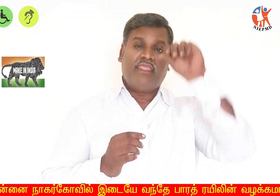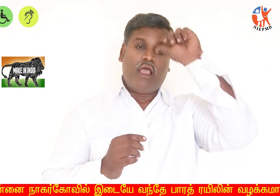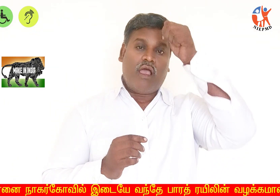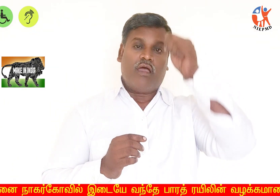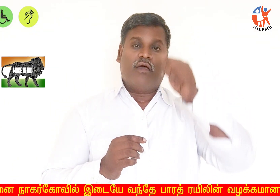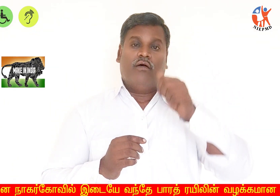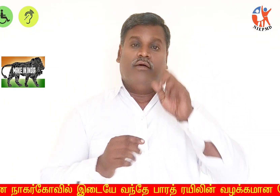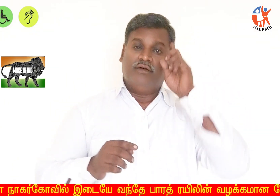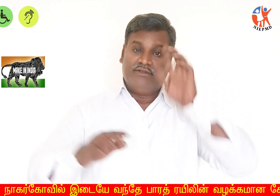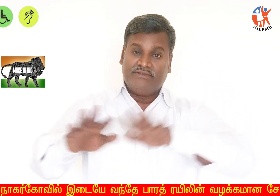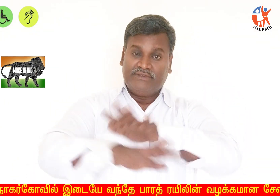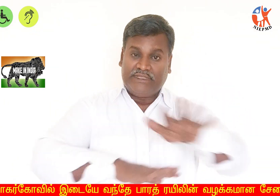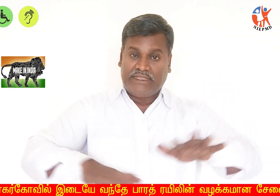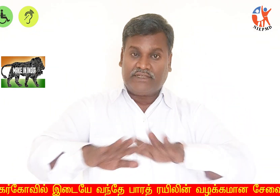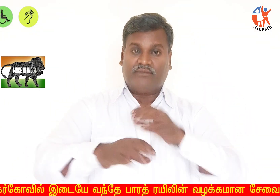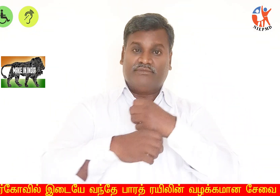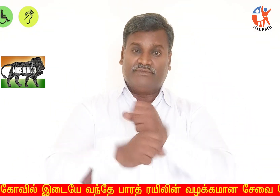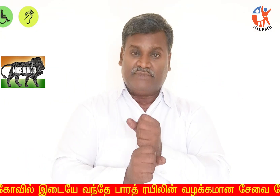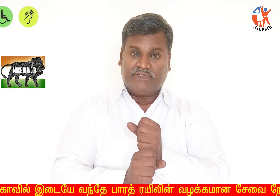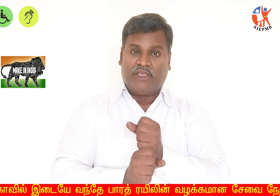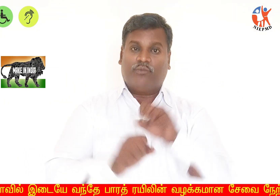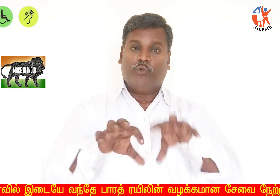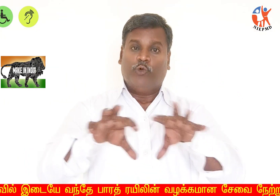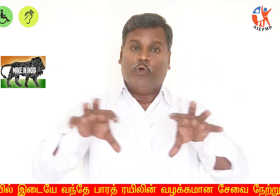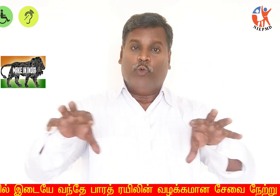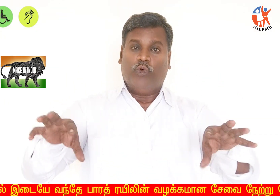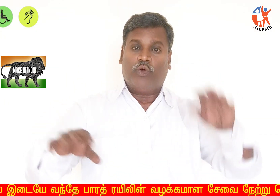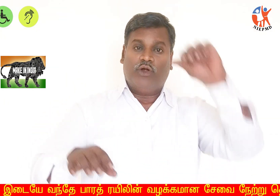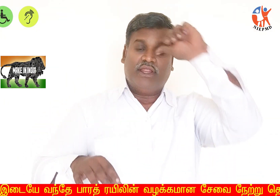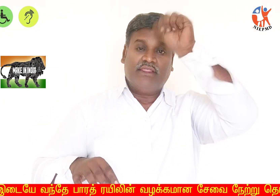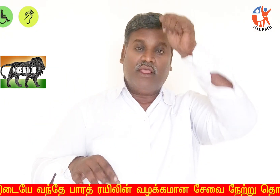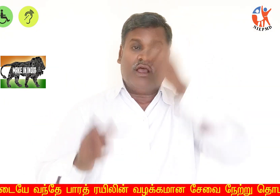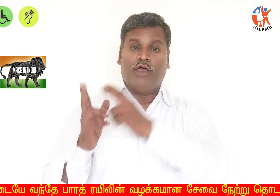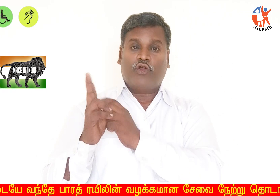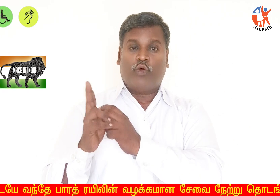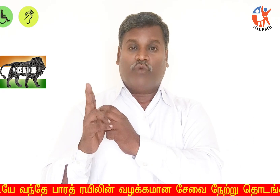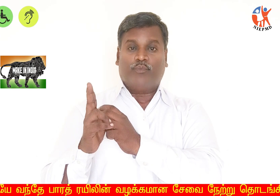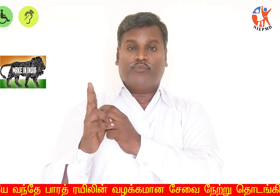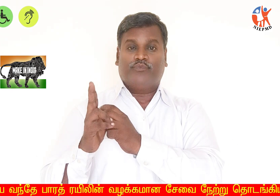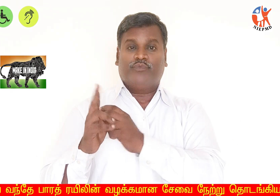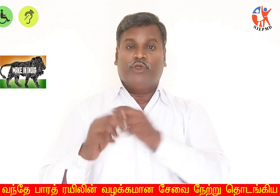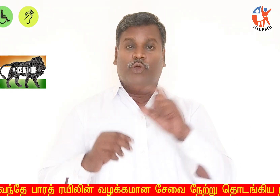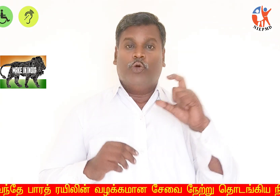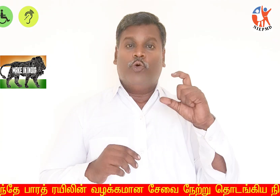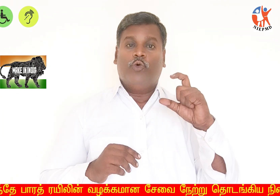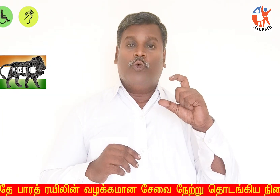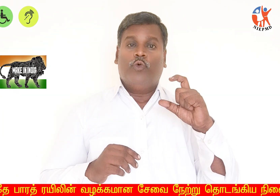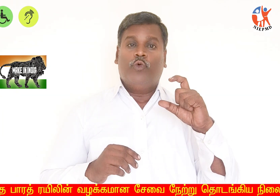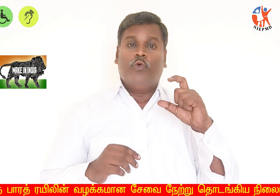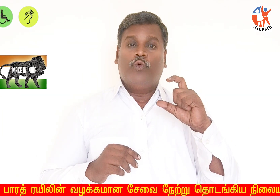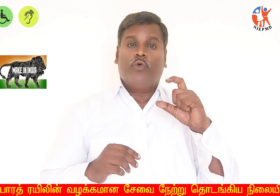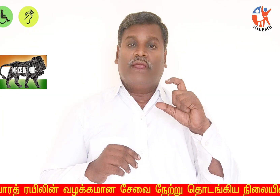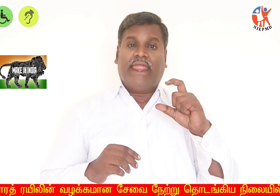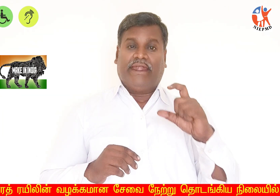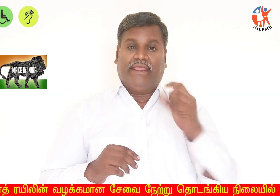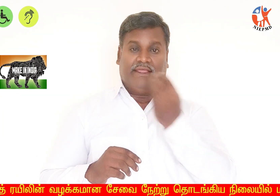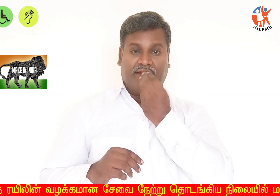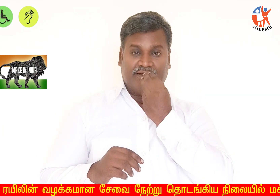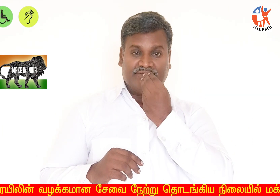மேக்குன் இந்தியா திட்டத்தின்கிழ் தயாரிக்கப்படும் புருட்களே இந்தியரானுவ காண்டின்களில் அதிகமாக விருப்பனை செய்யப்படுவதாக